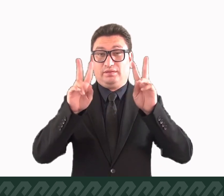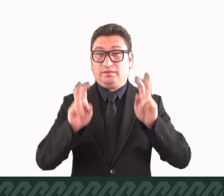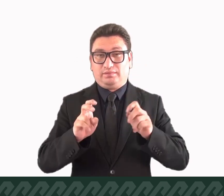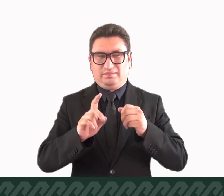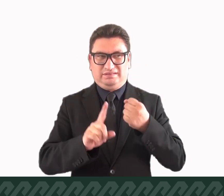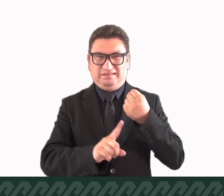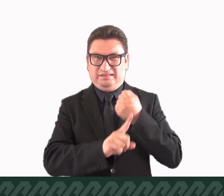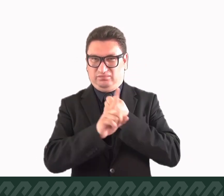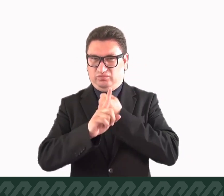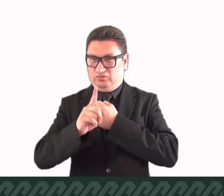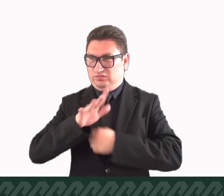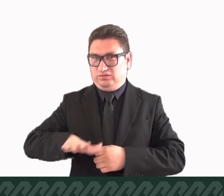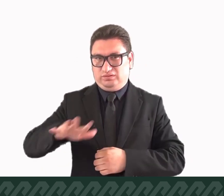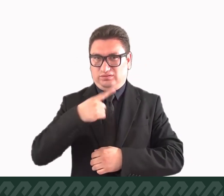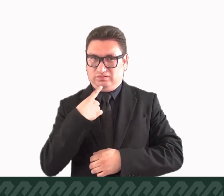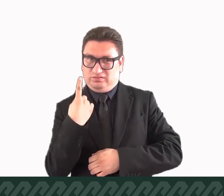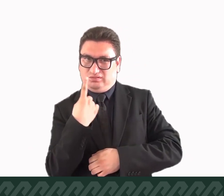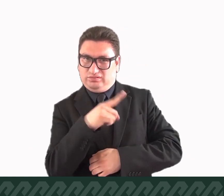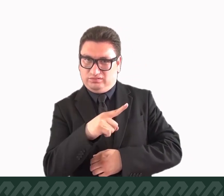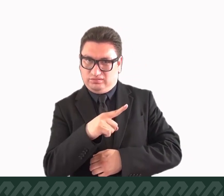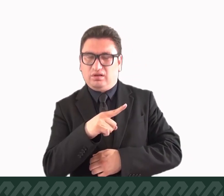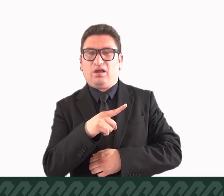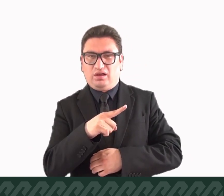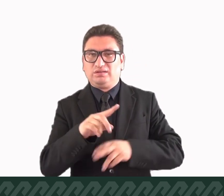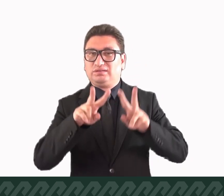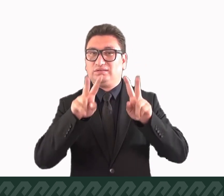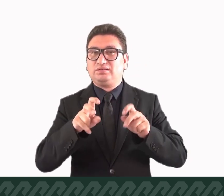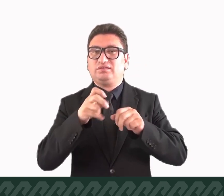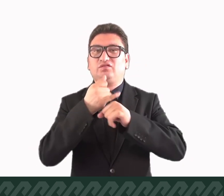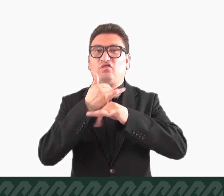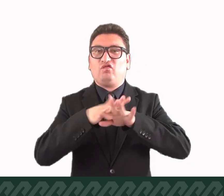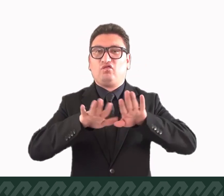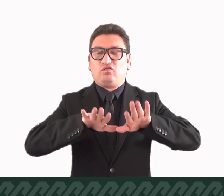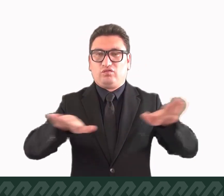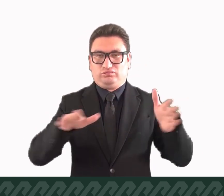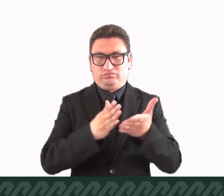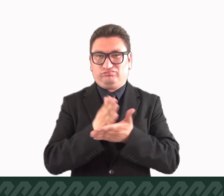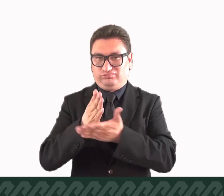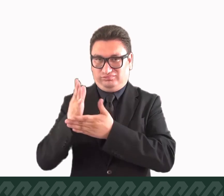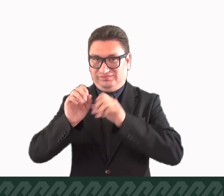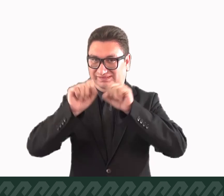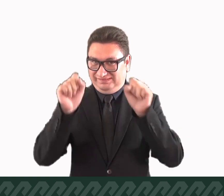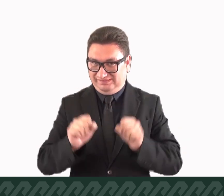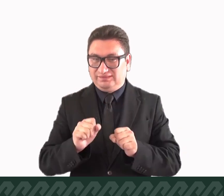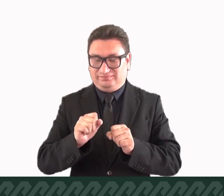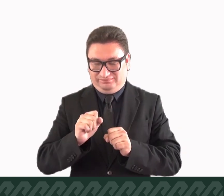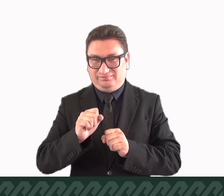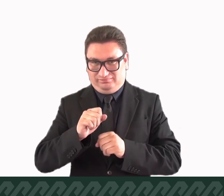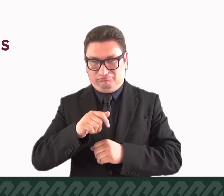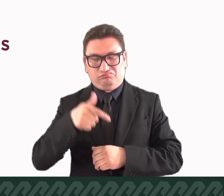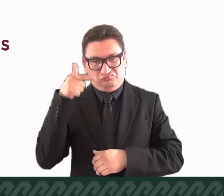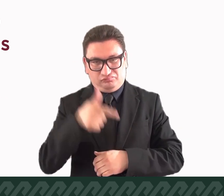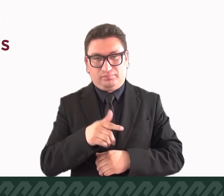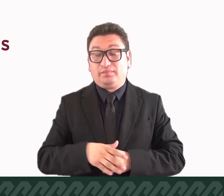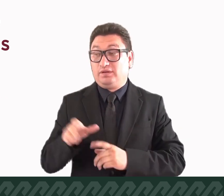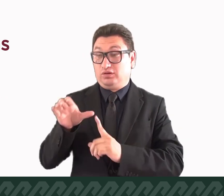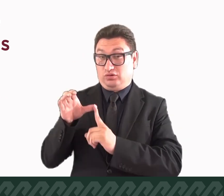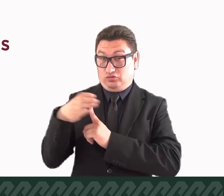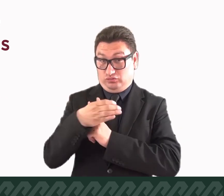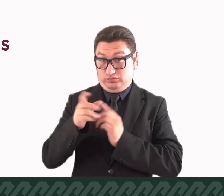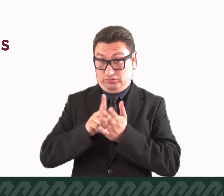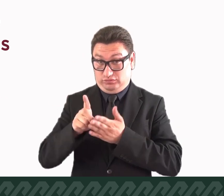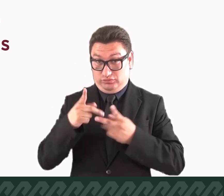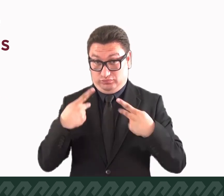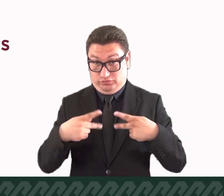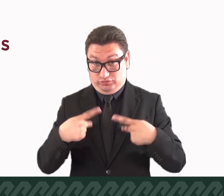Problemas y demandas sociales identificadas en los sistemas de información. De acuerdo al Comité